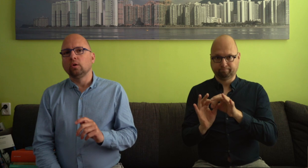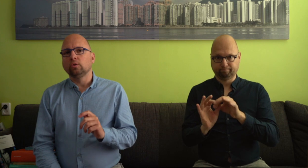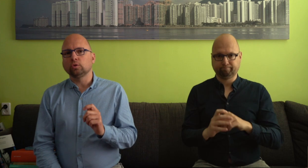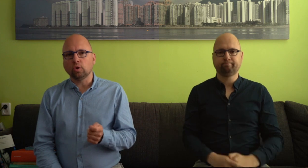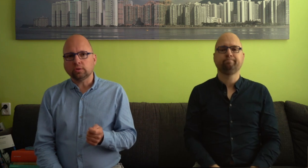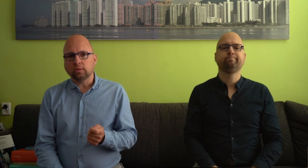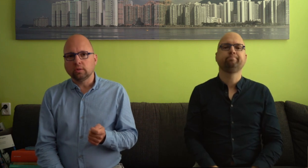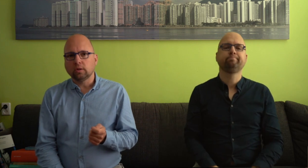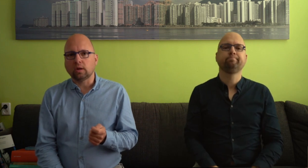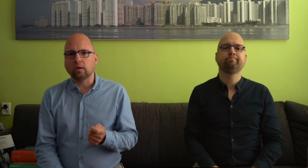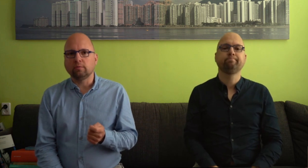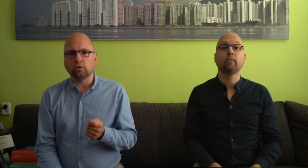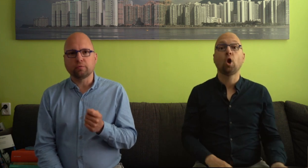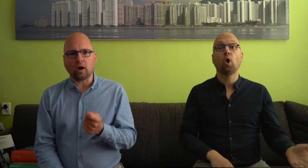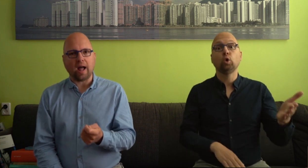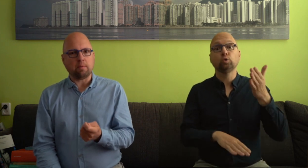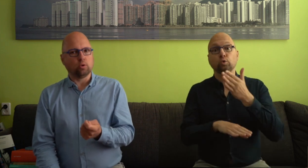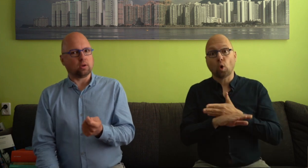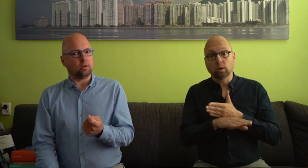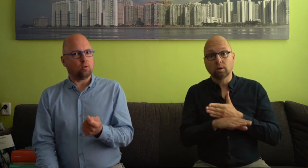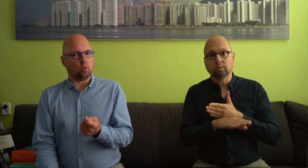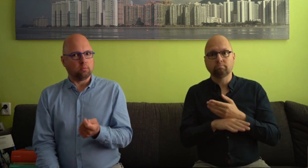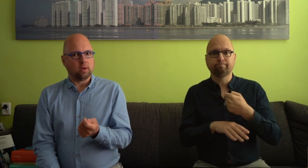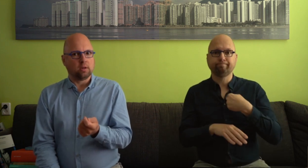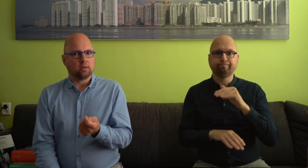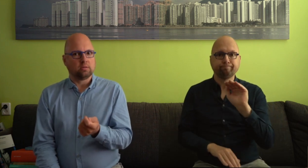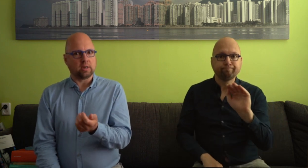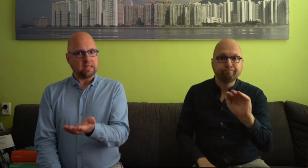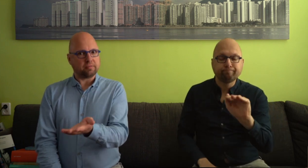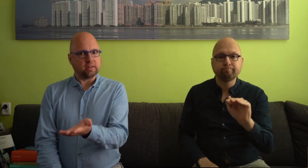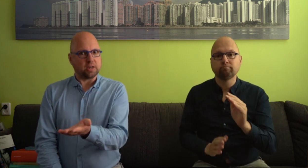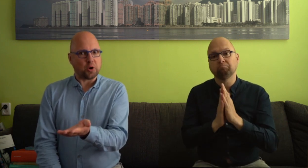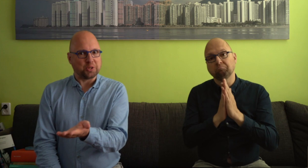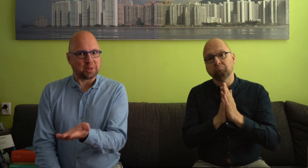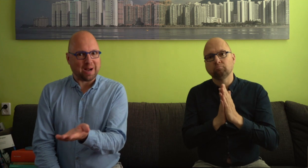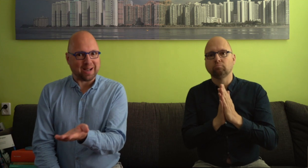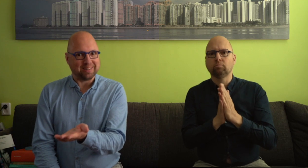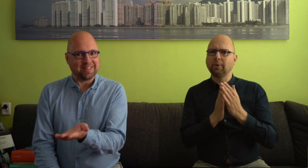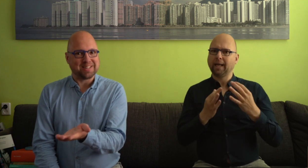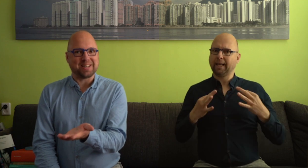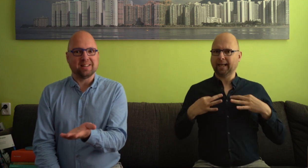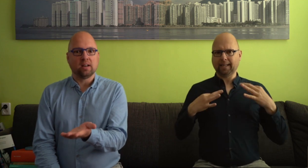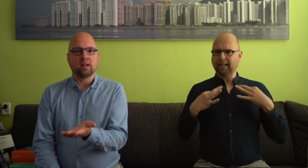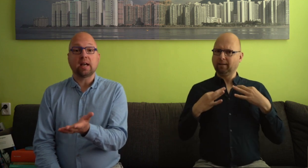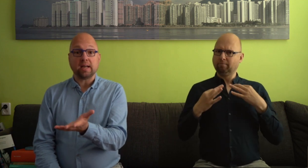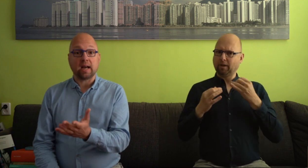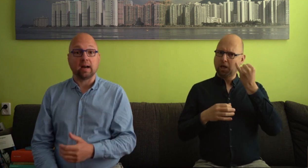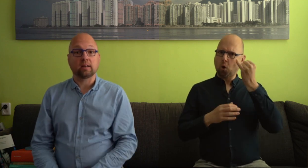Tot slot wil ik u vooral aanmoedigen om te genieten van die iconische gebaren. In de zin, kijk naar